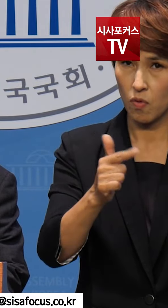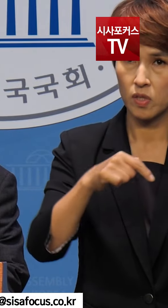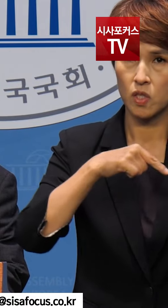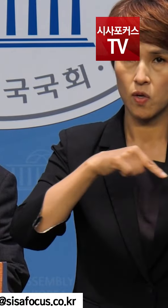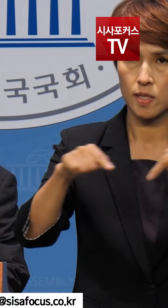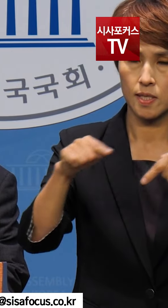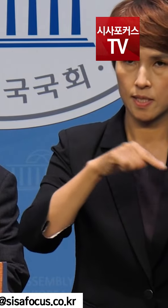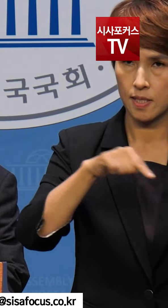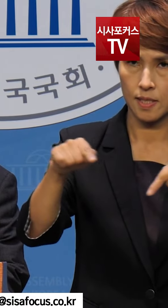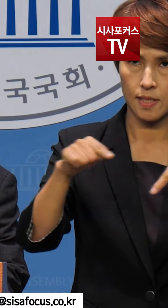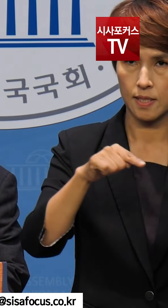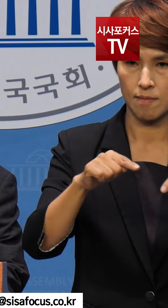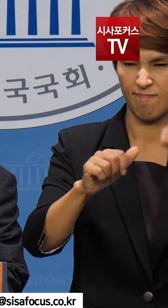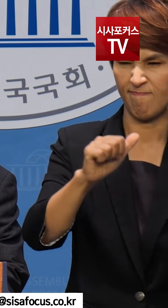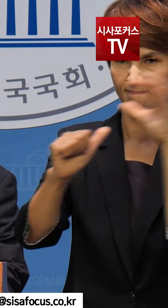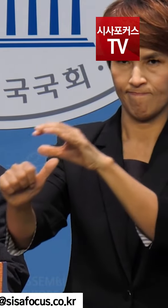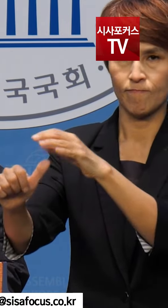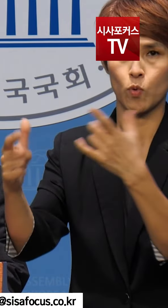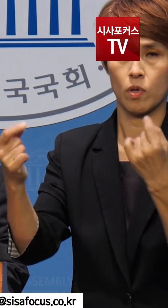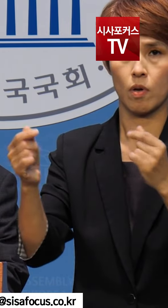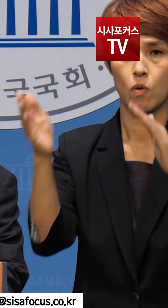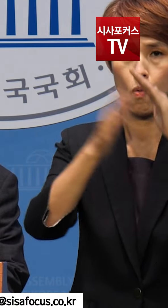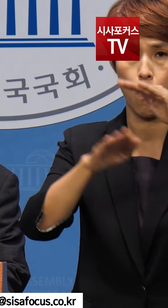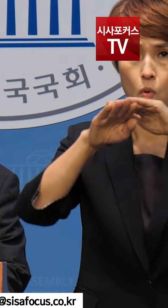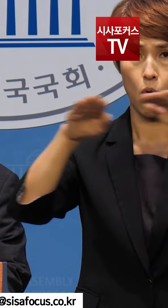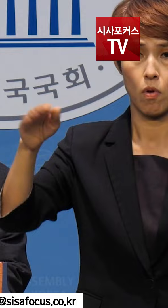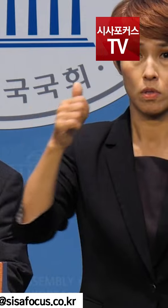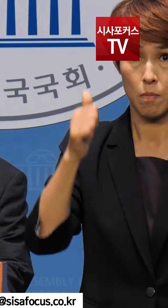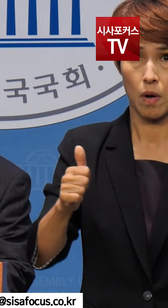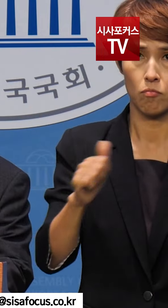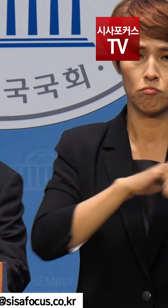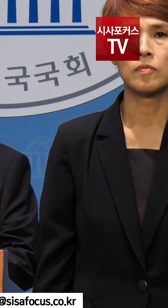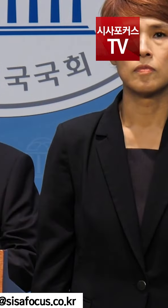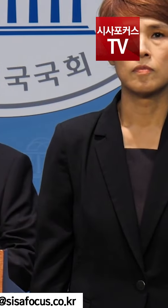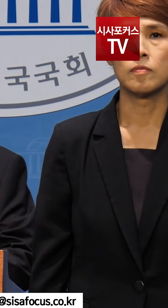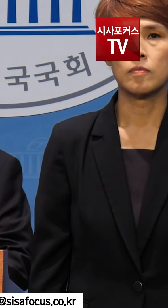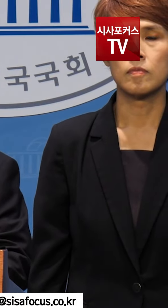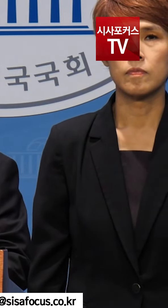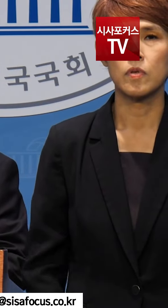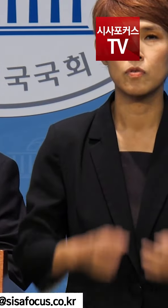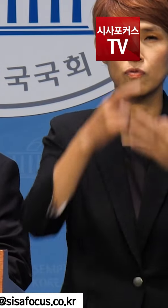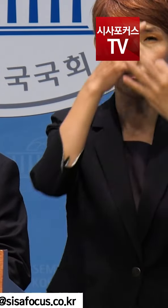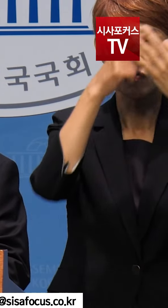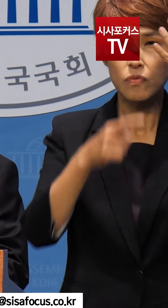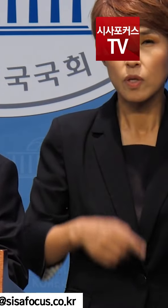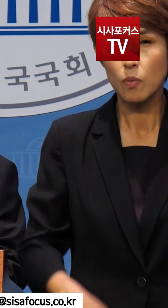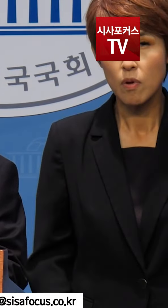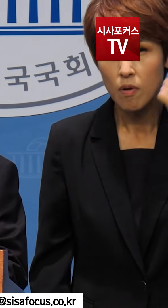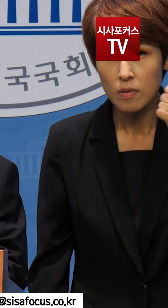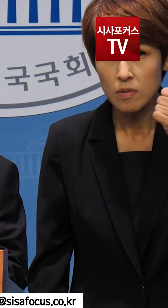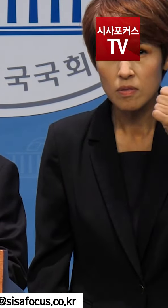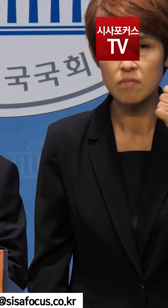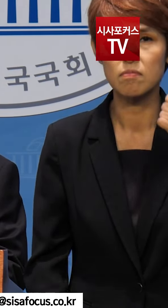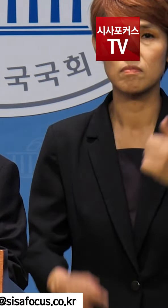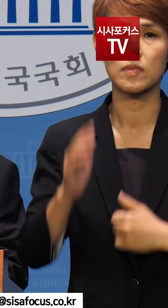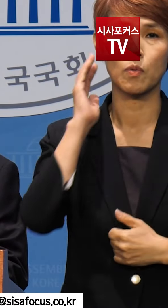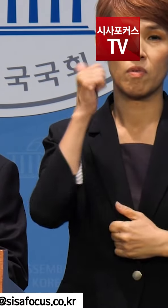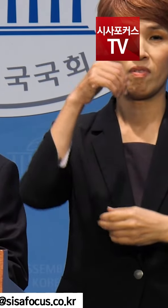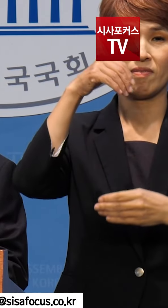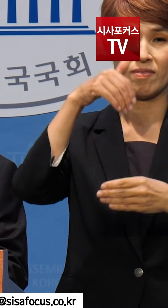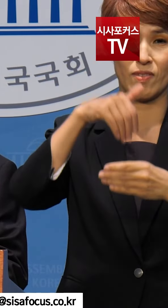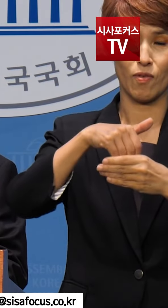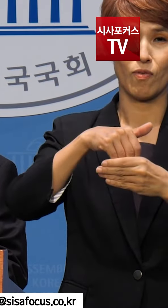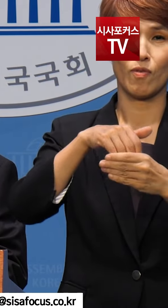공정한 재판을 받을 권리를 침해하는 것입니다. 윤석열 대통령은 대선 후보실을